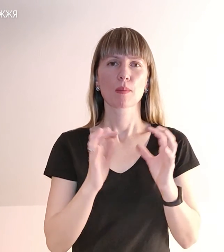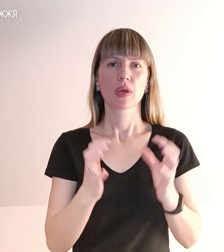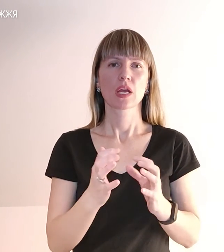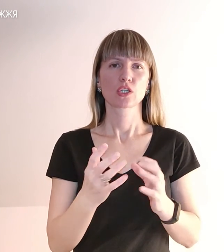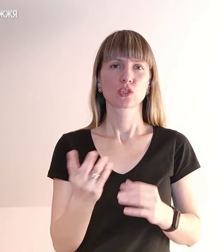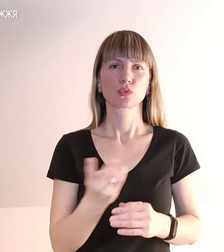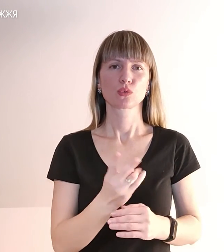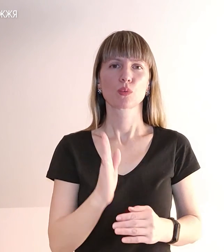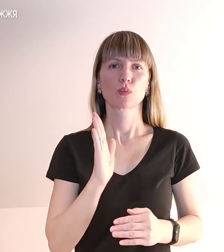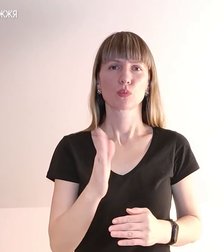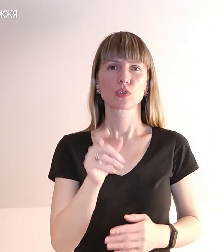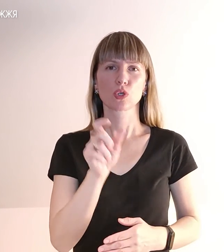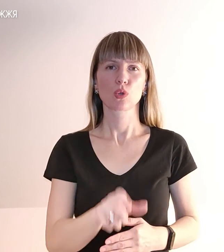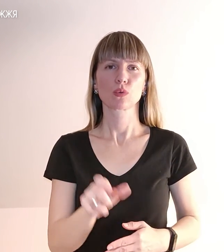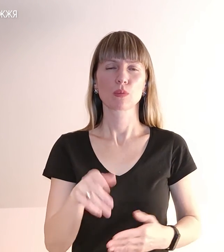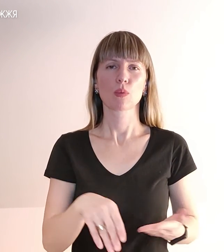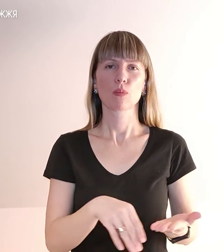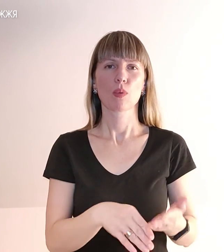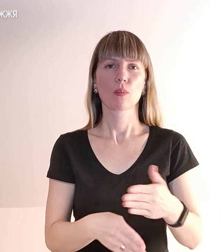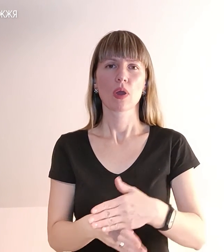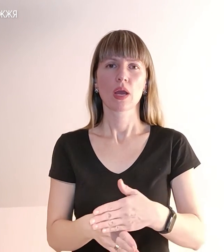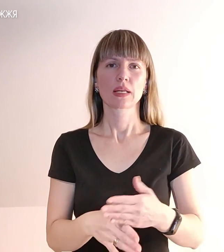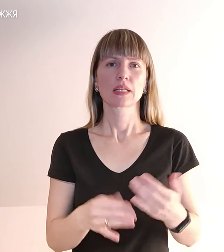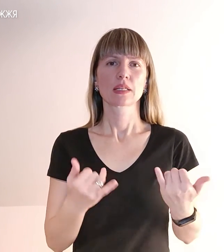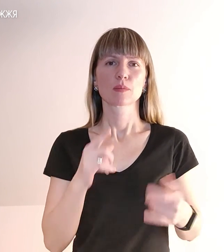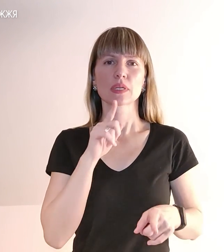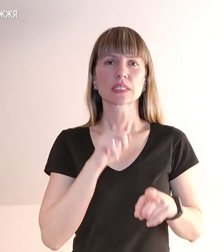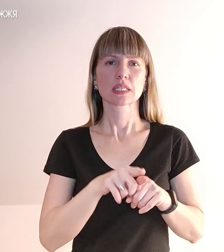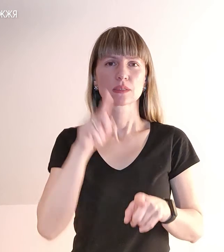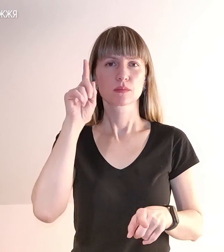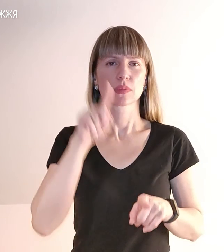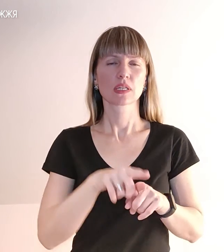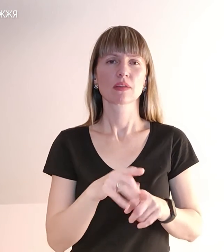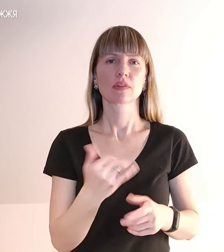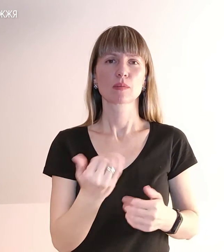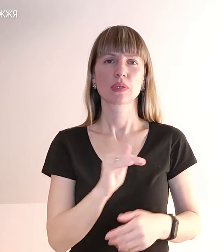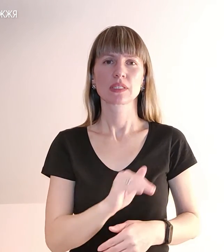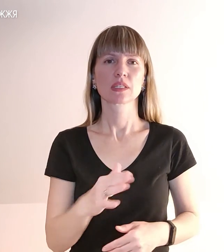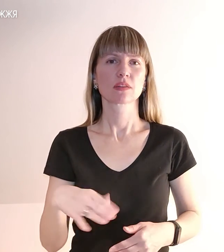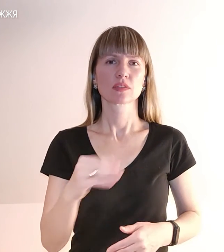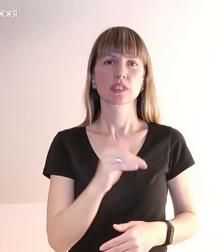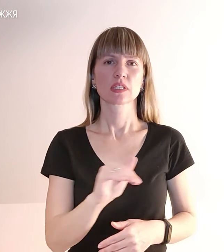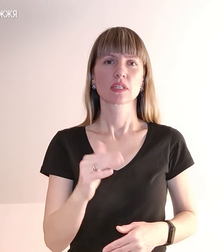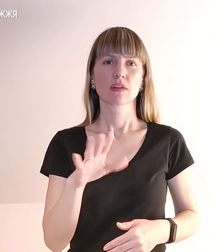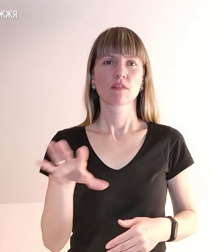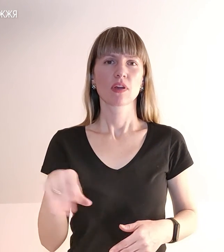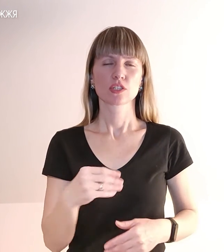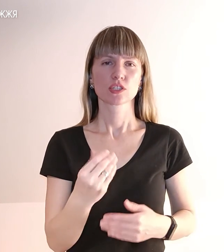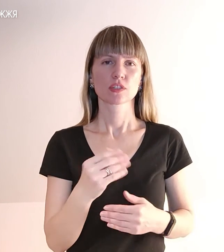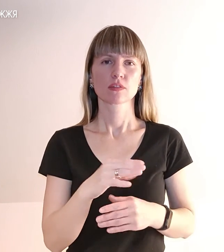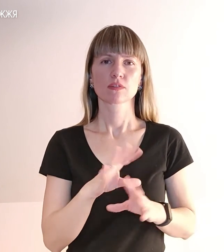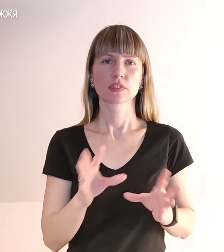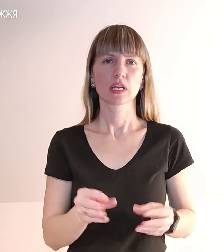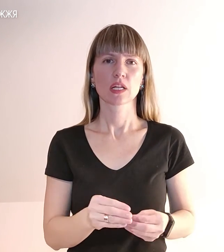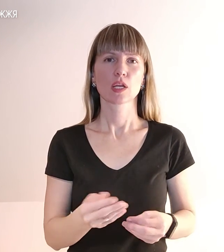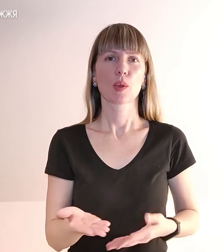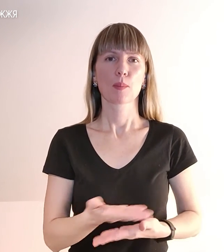одного, будьте людьми, допомагайте. Ви тепер сестри і брати, ви тепер діти, всі діти ваші загальні. Ми